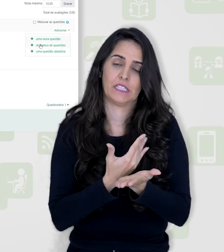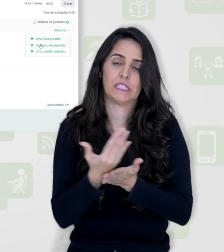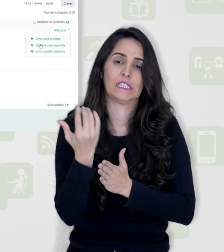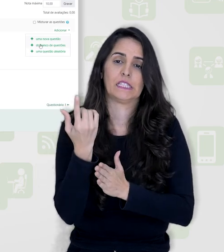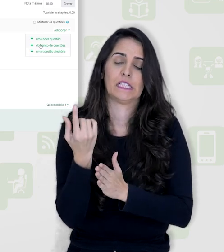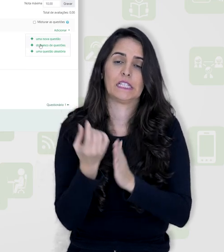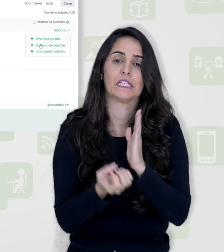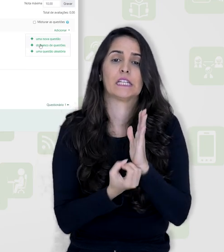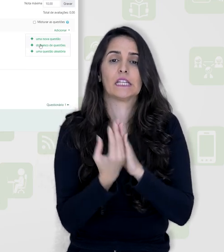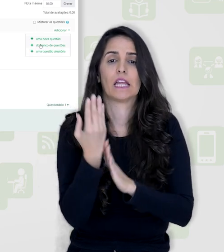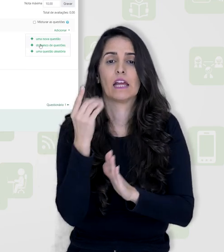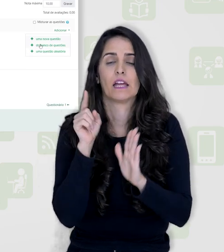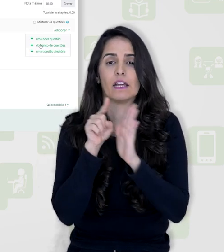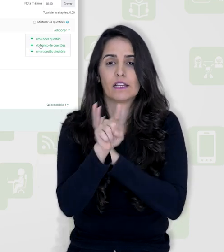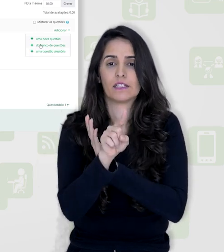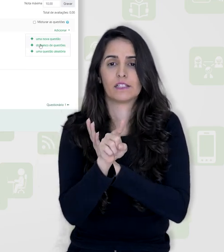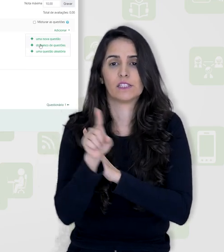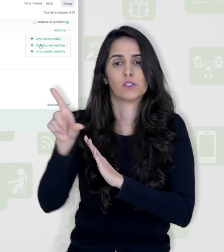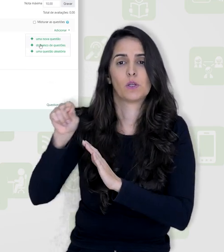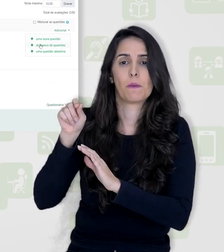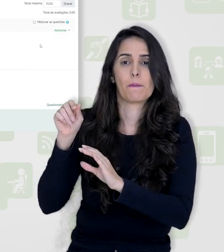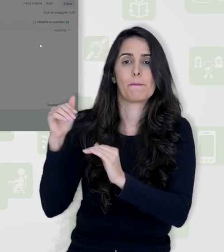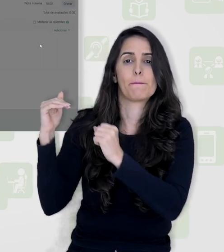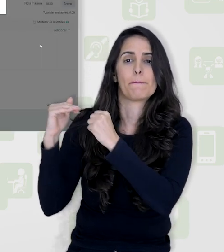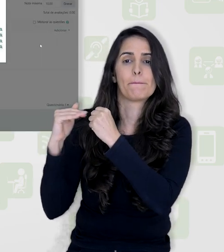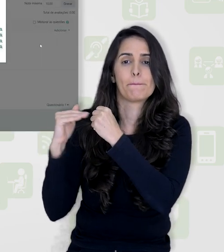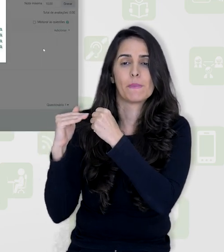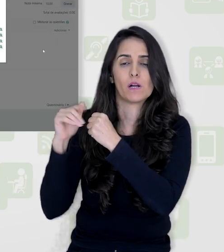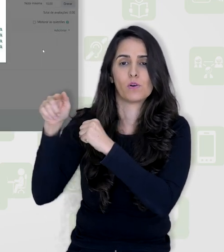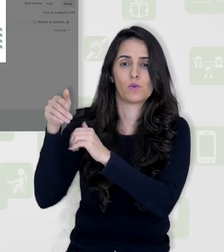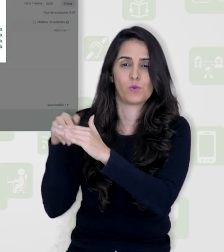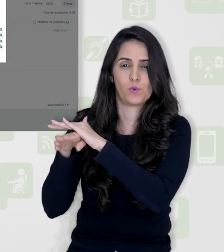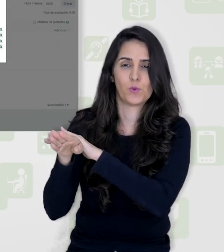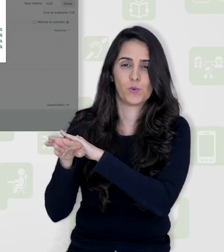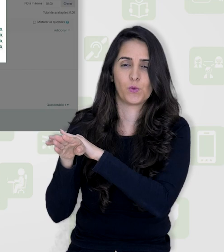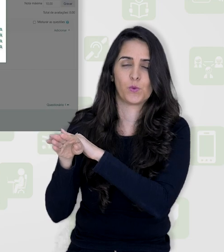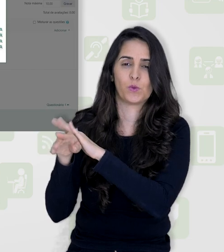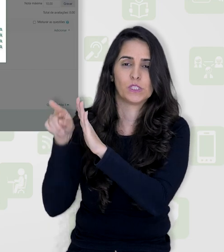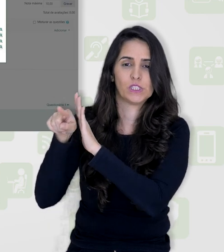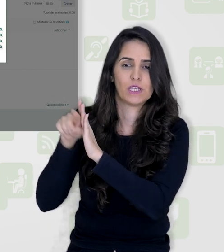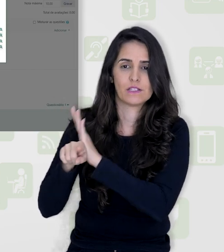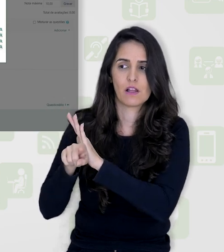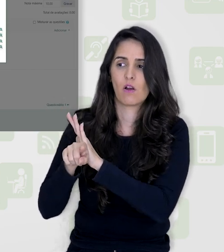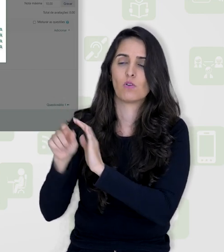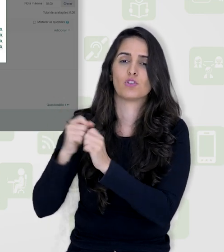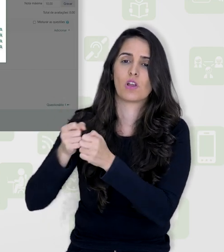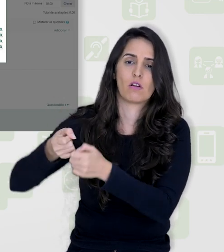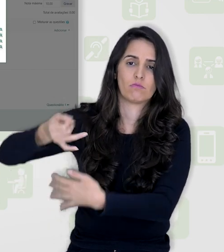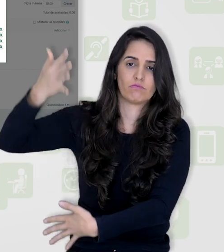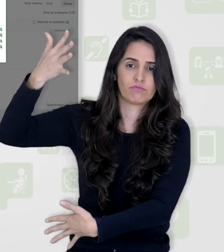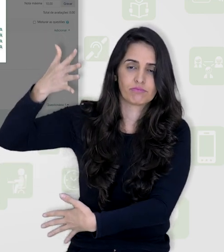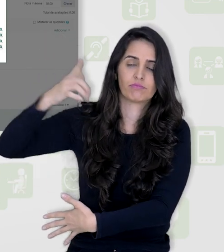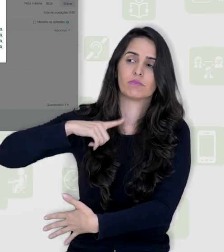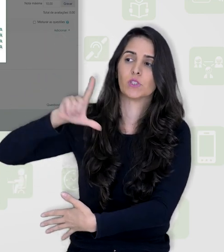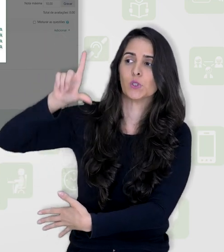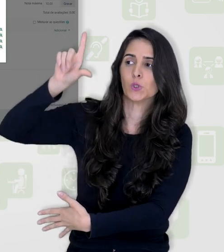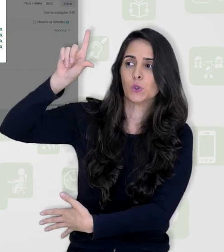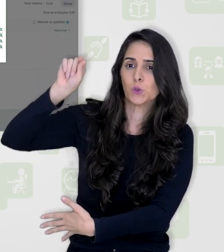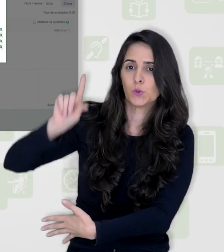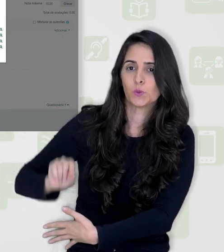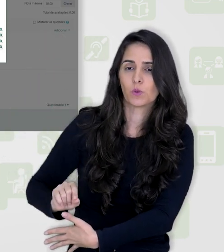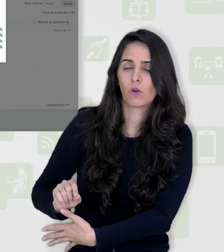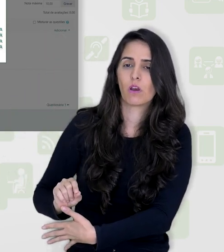questões aqui, retirando elas do banco de questões. Então, eu já tenho meu banco de